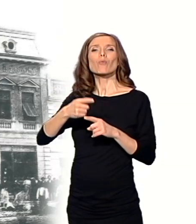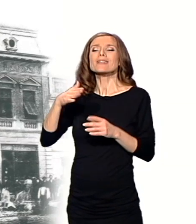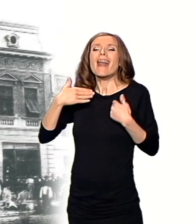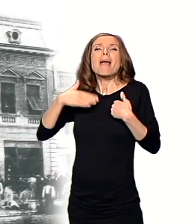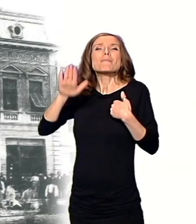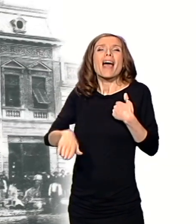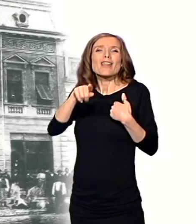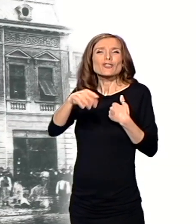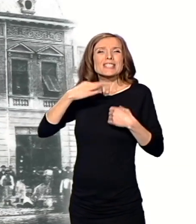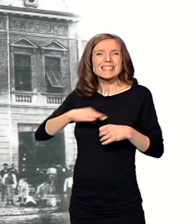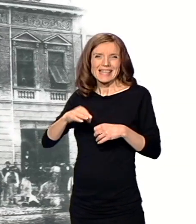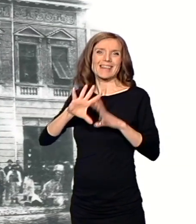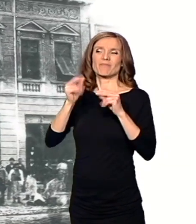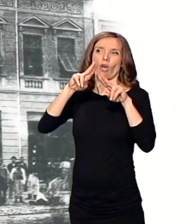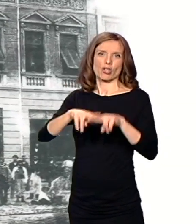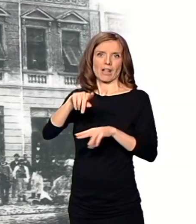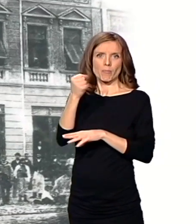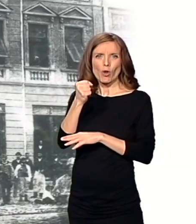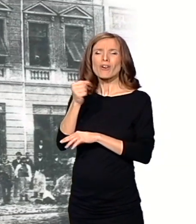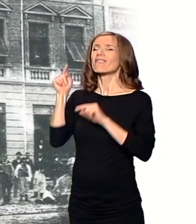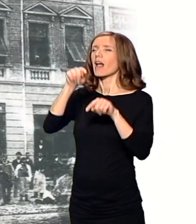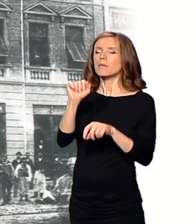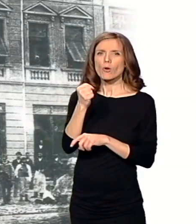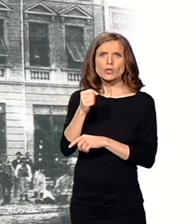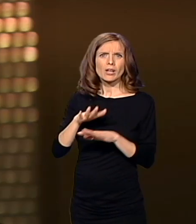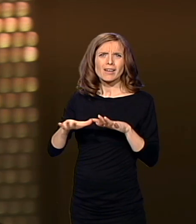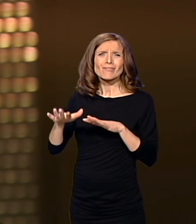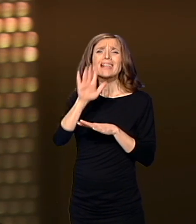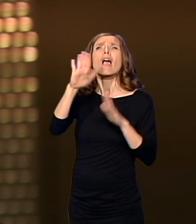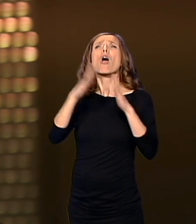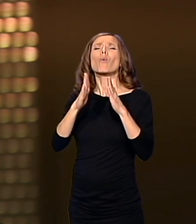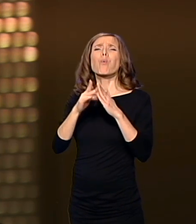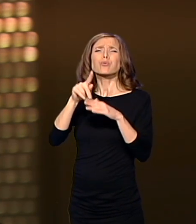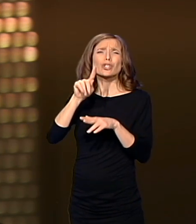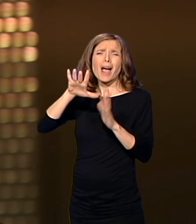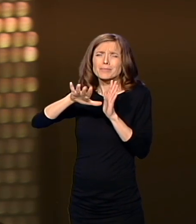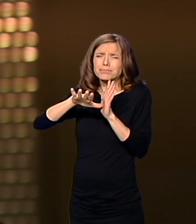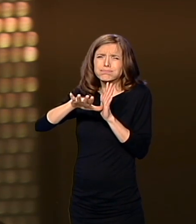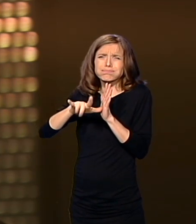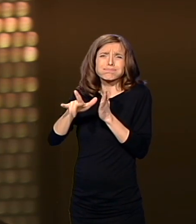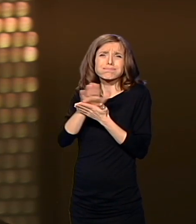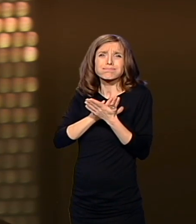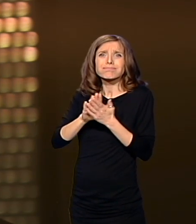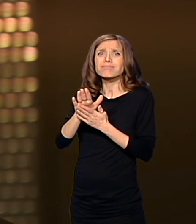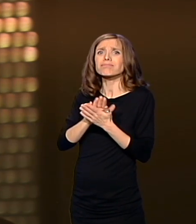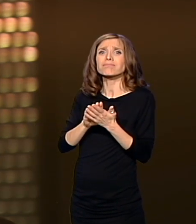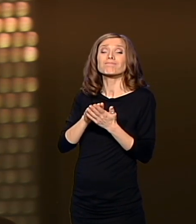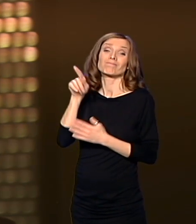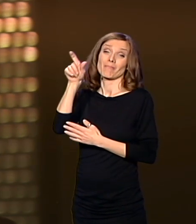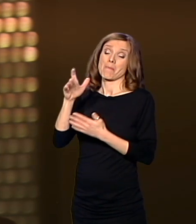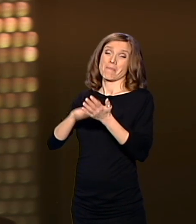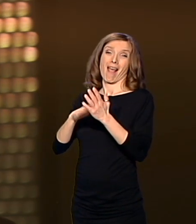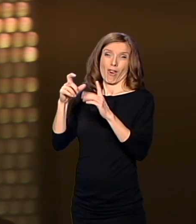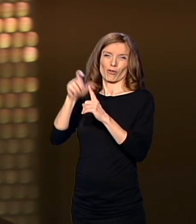dočekuje beda. Njegova imovina je opljačkana. Od moje velike, divno uređene, bogato